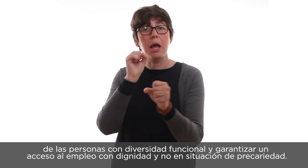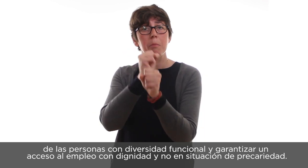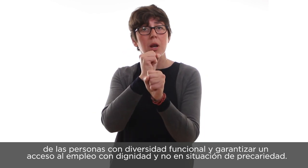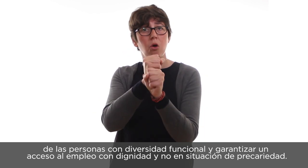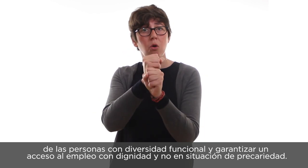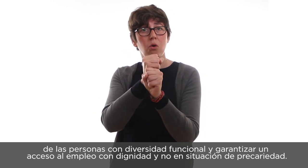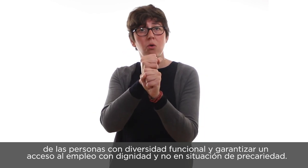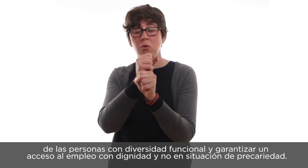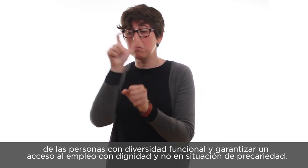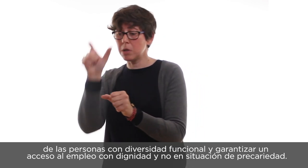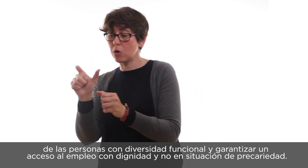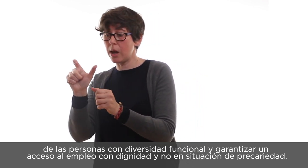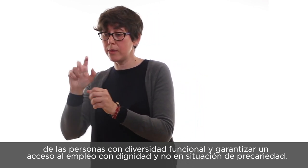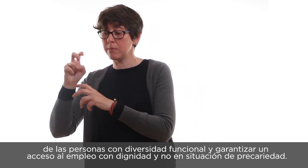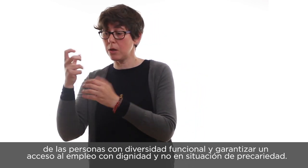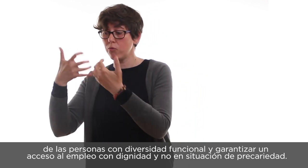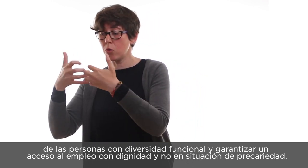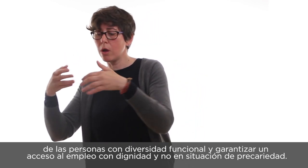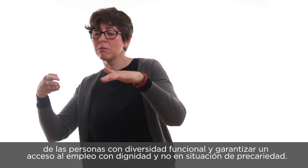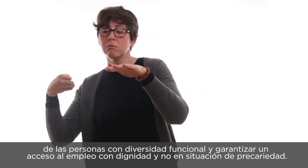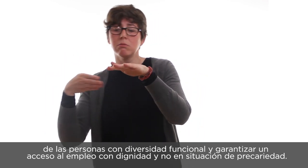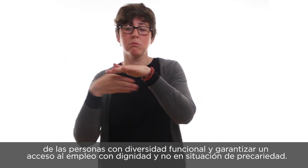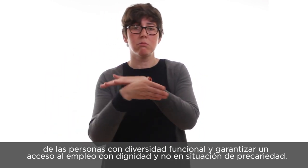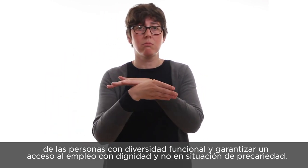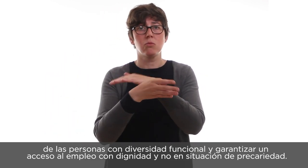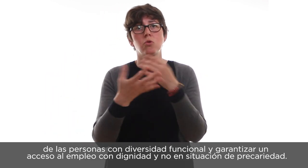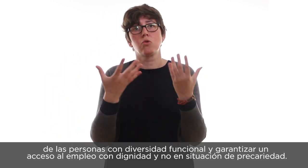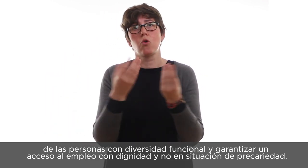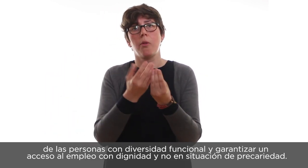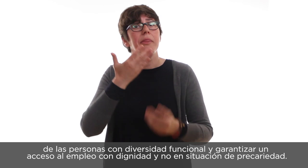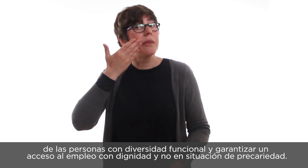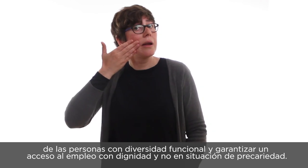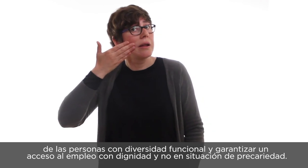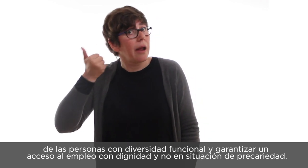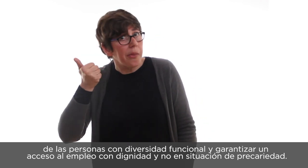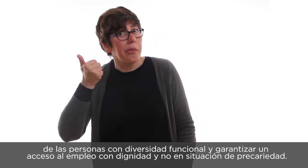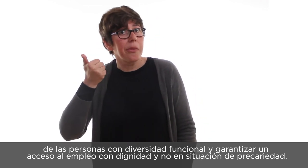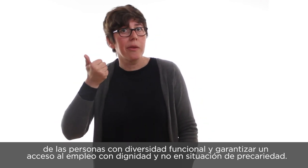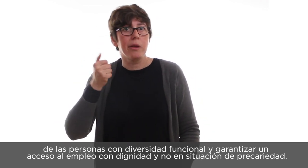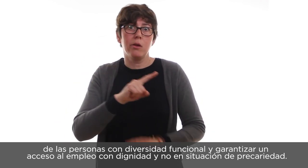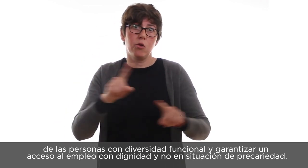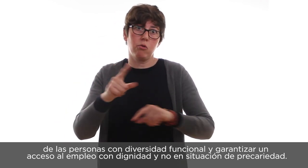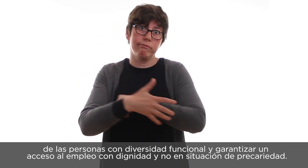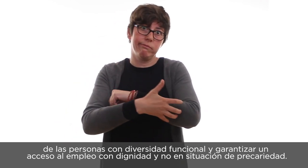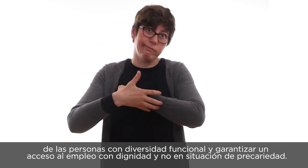personas con diversidad funcional y garantizar un acceso al empleo con dignidad y no en situación de precariedad.